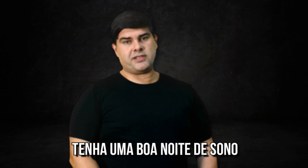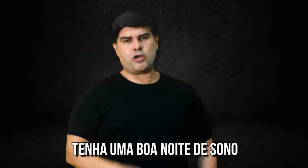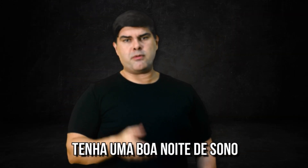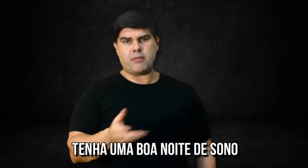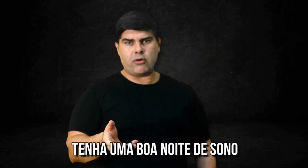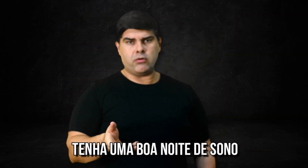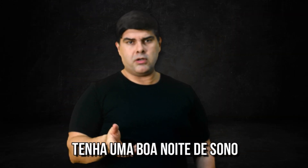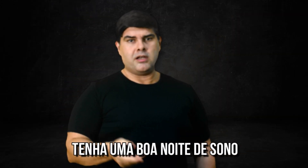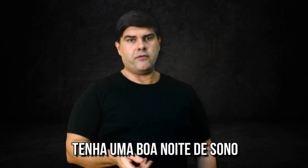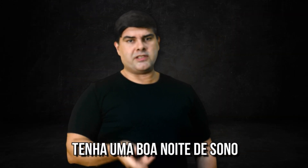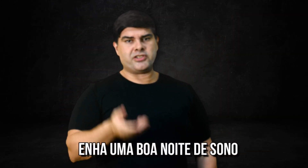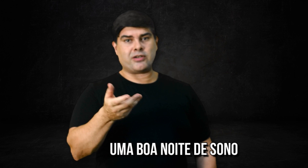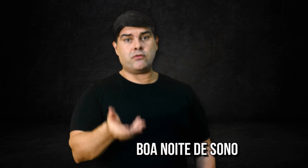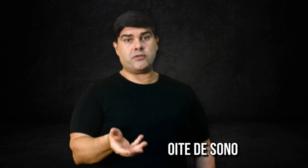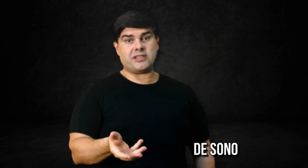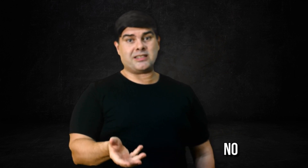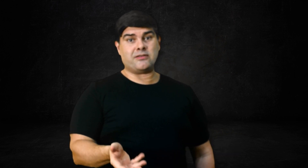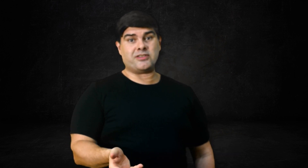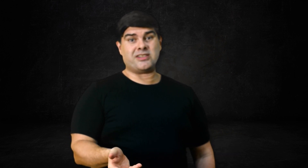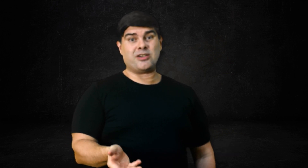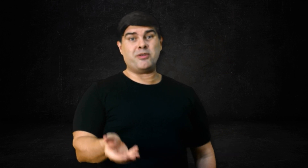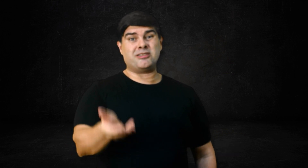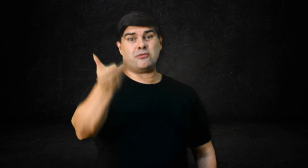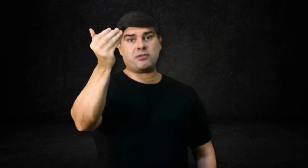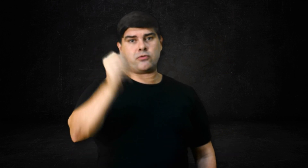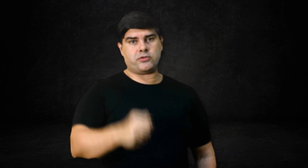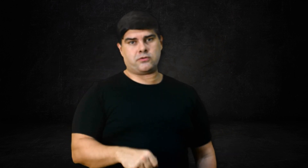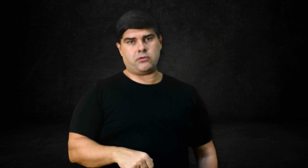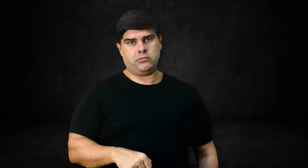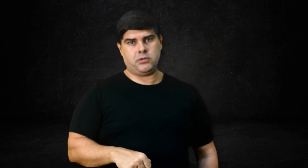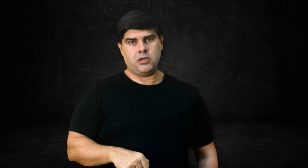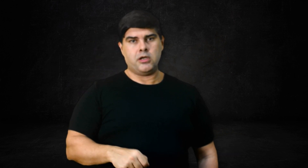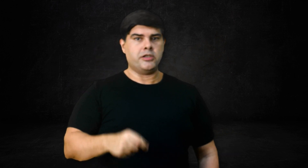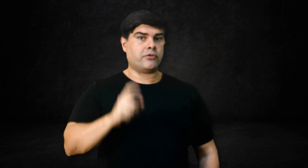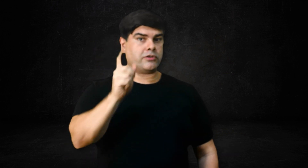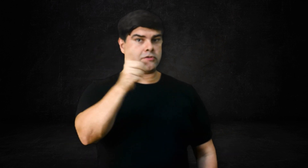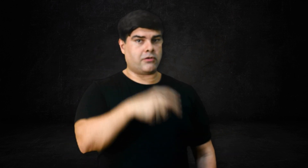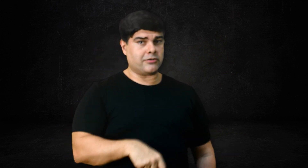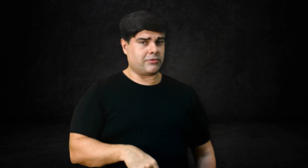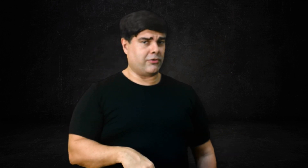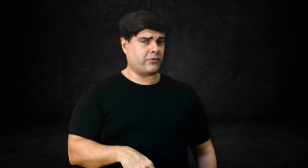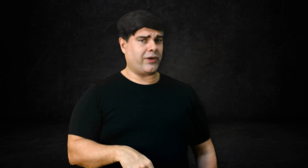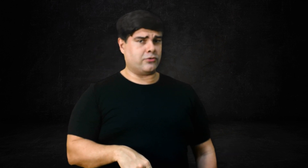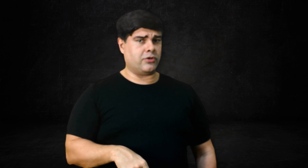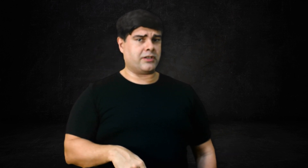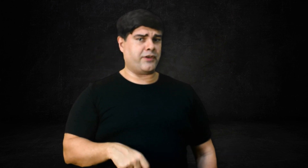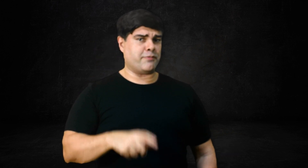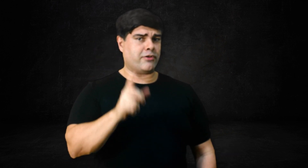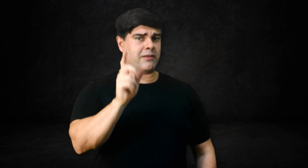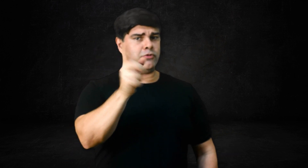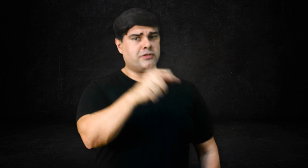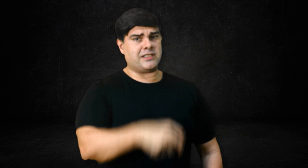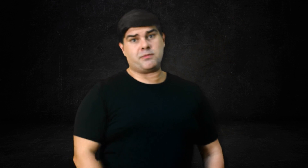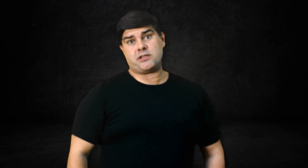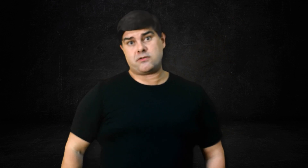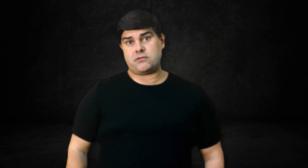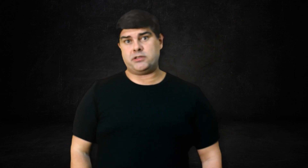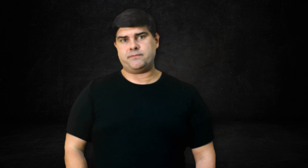dorme mal, você está aumentando o seu cortisol. E cortisol alto é outro fator que faz piorar muito a sensibilidade à insulina.